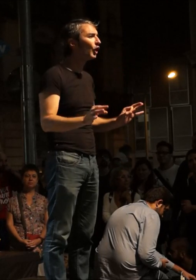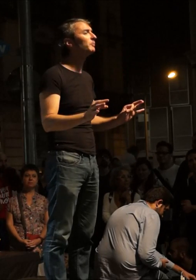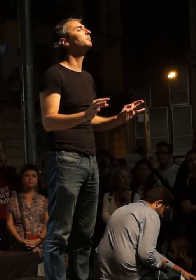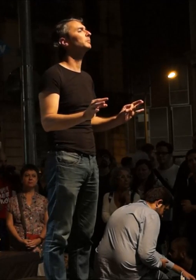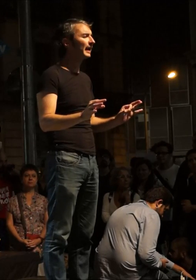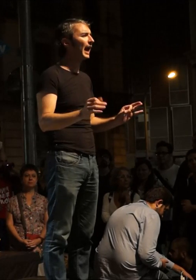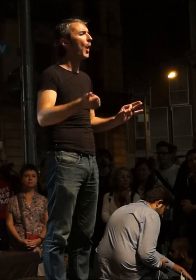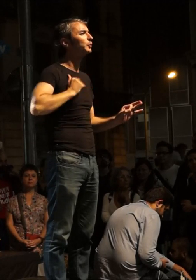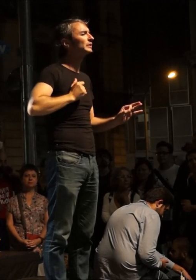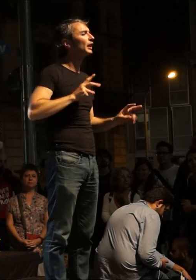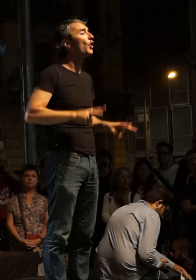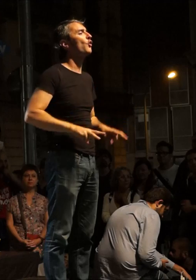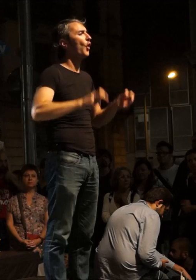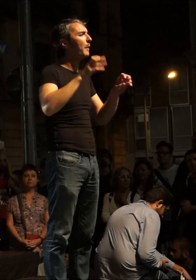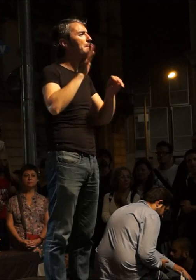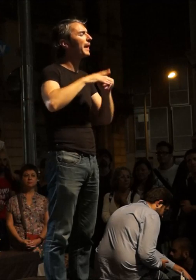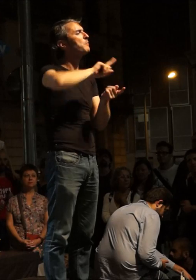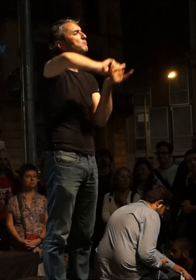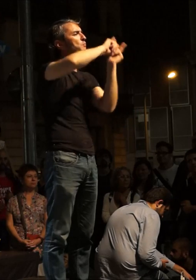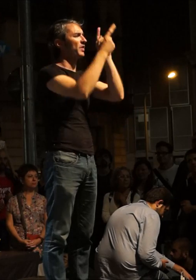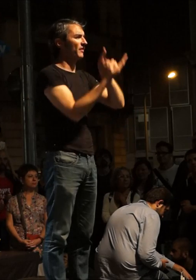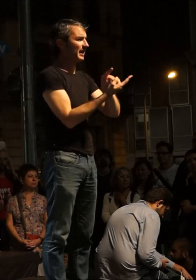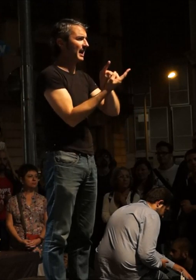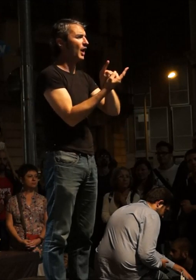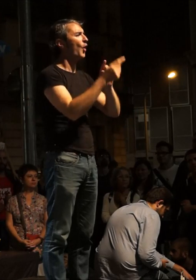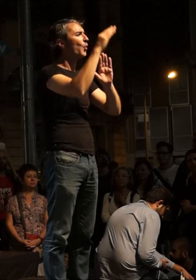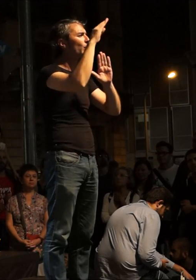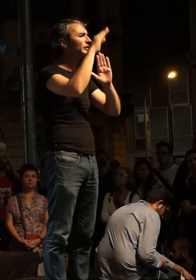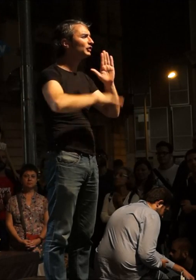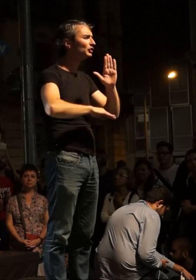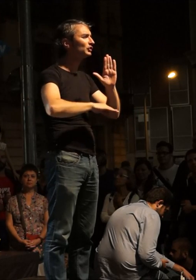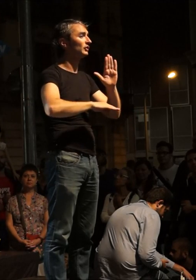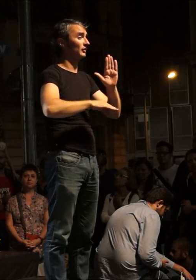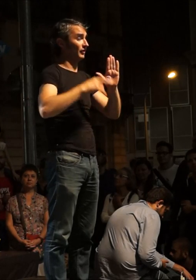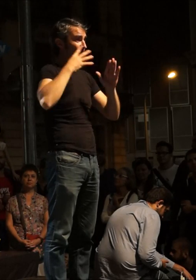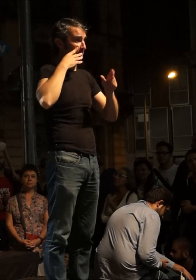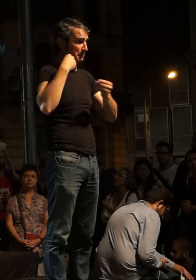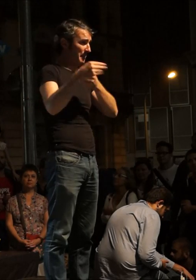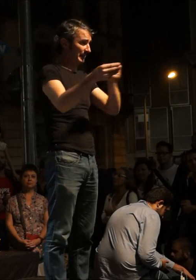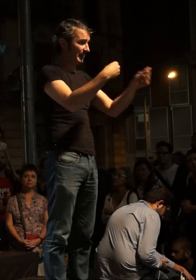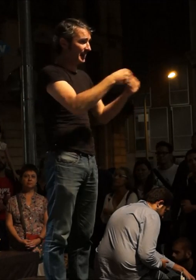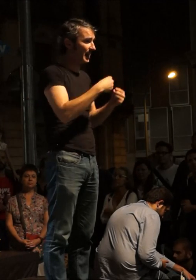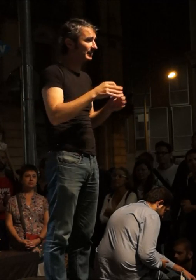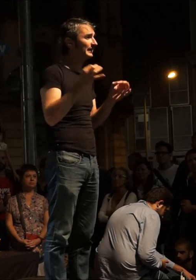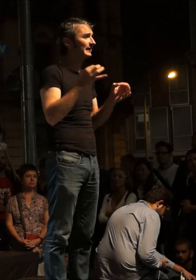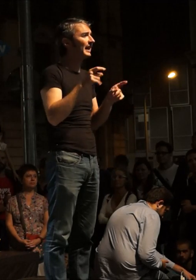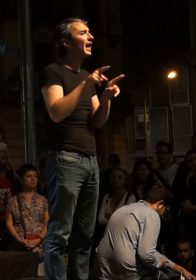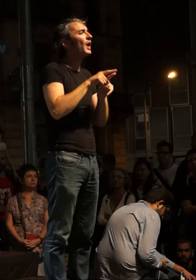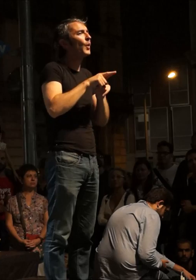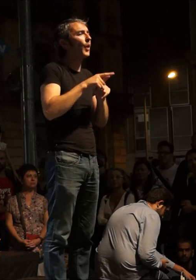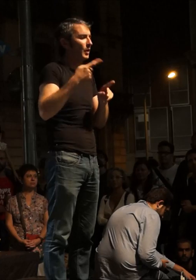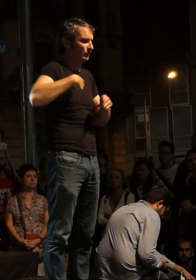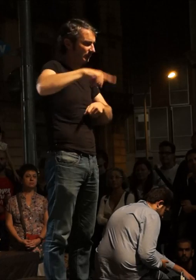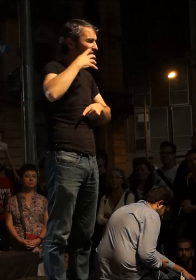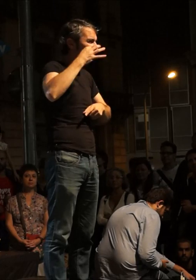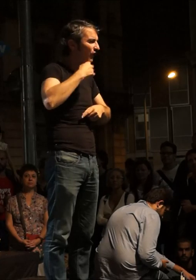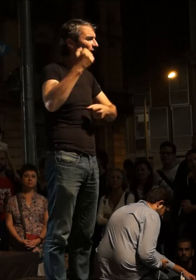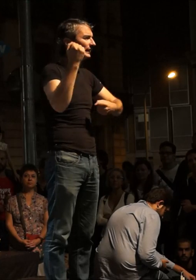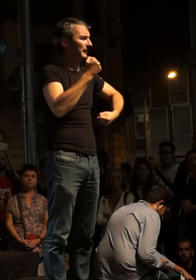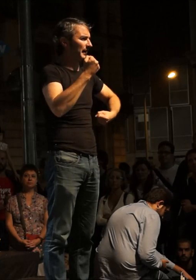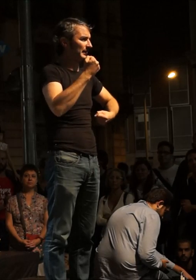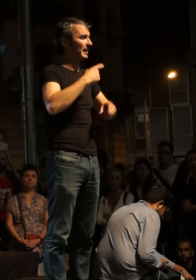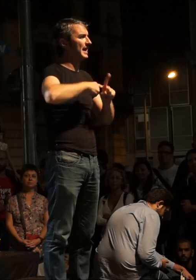l'oportunitat de modificar les condicions materials, la realitat de la classe treballadora en aquest país.